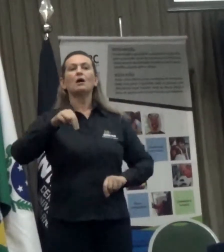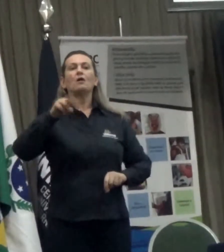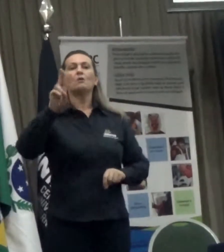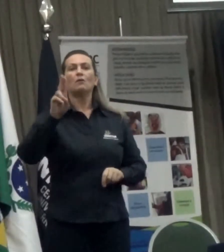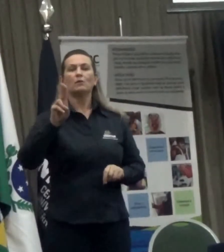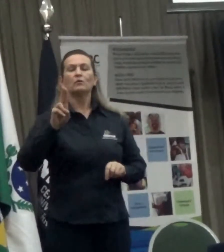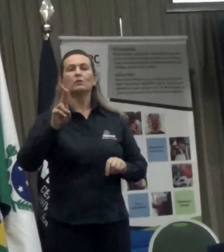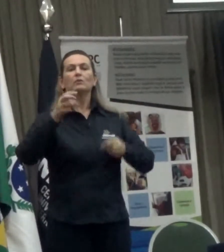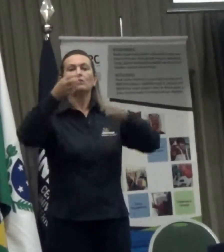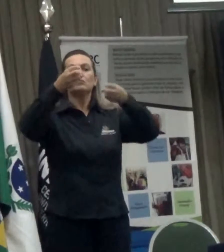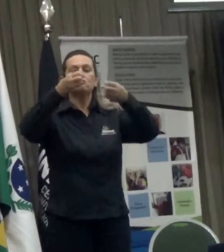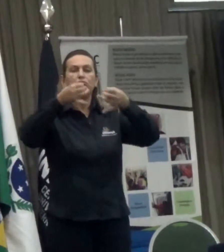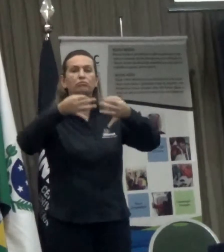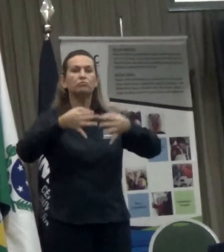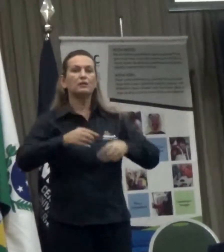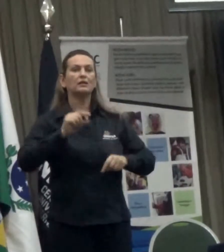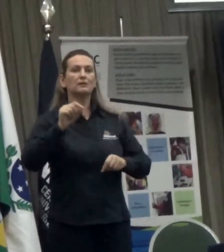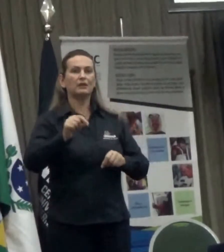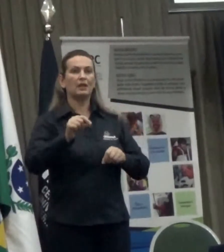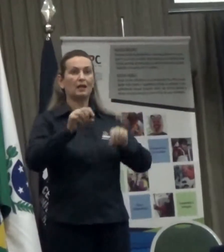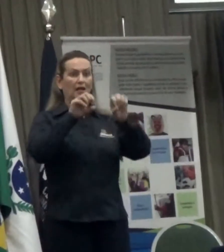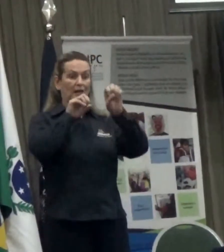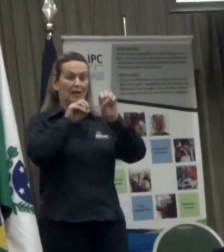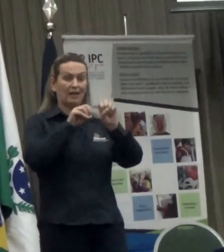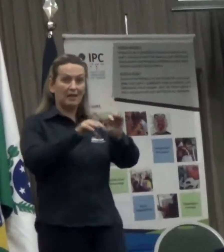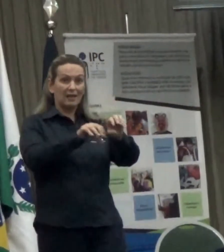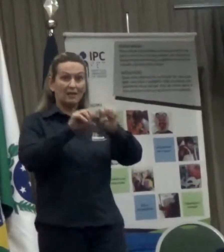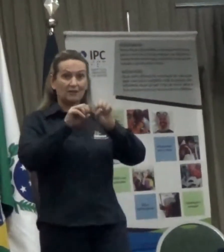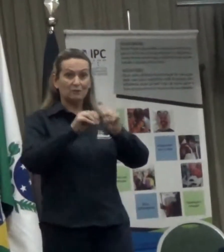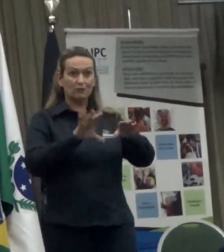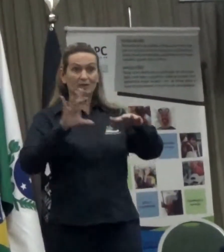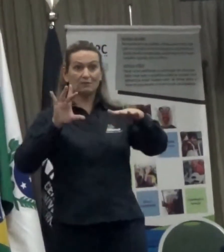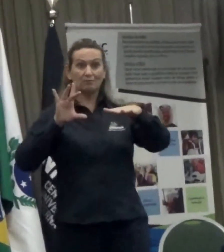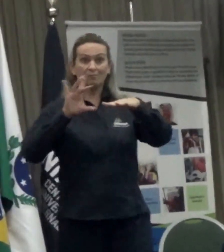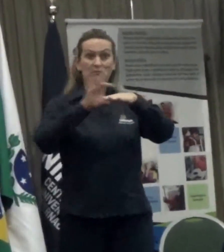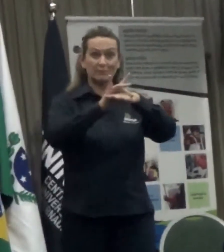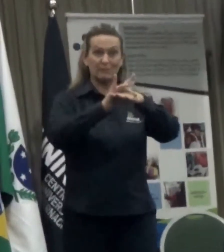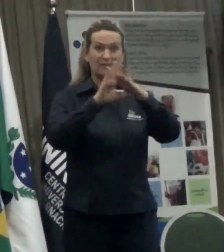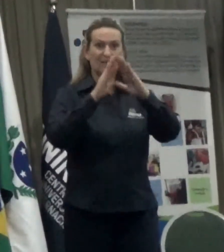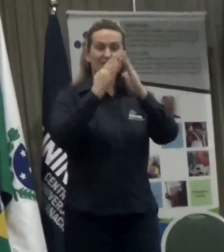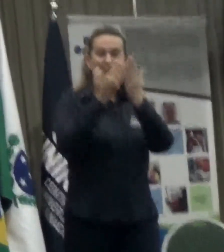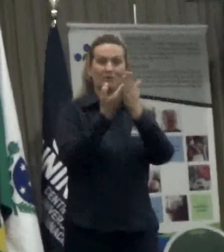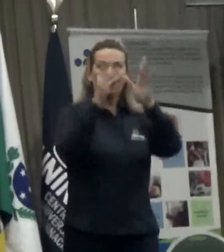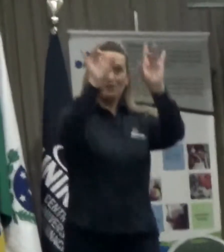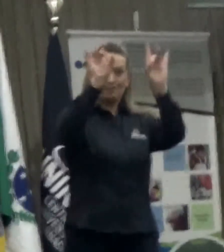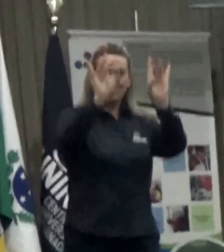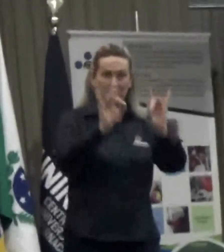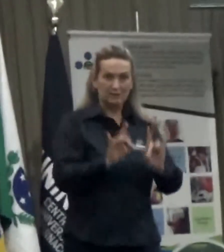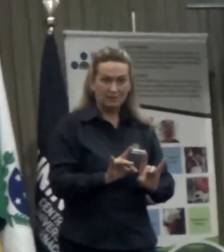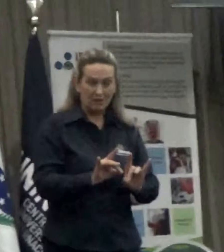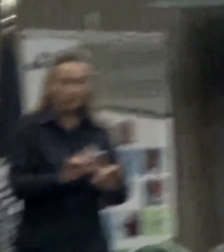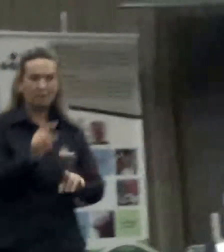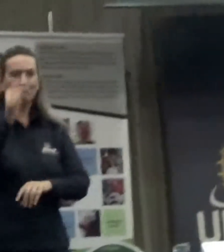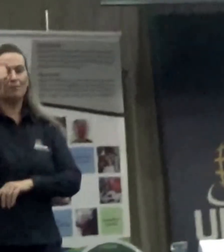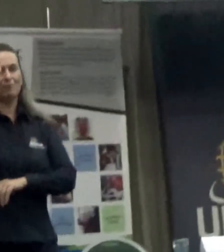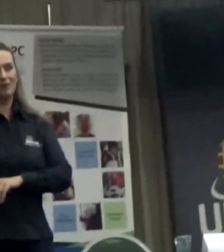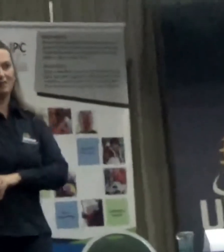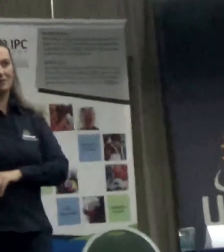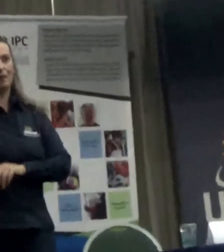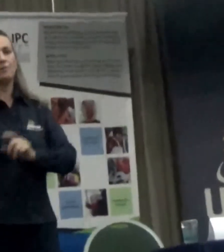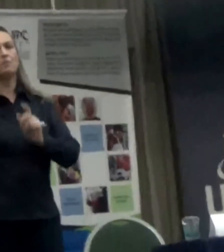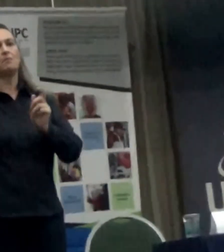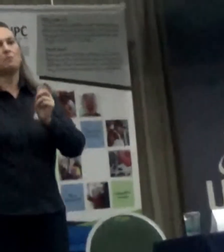208, que dizia que a educação especial deve se dar preferencialmente na escola regular,